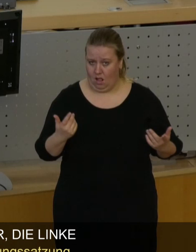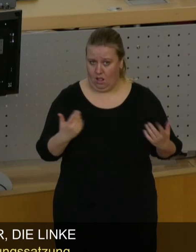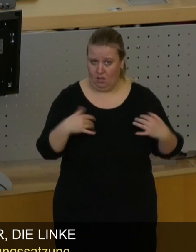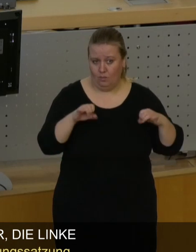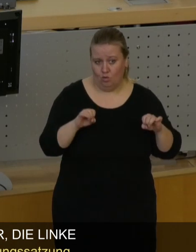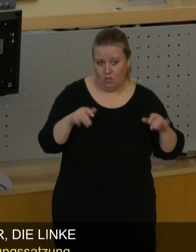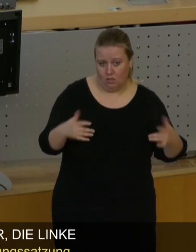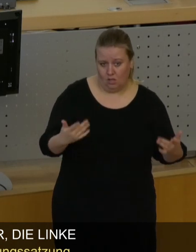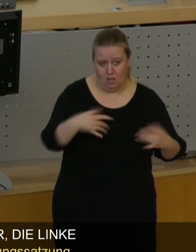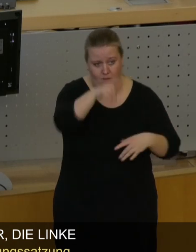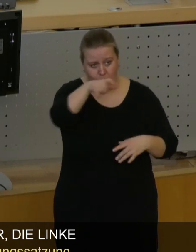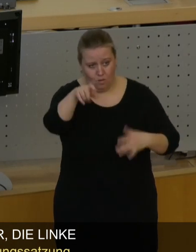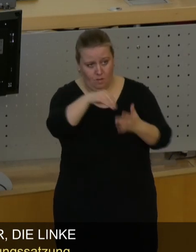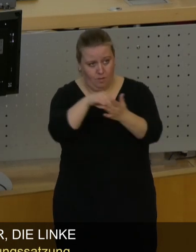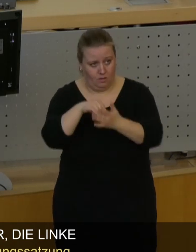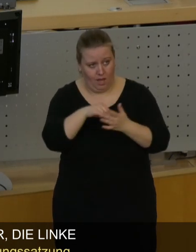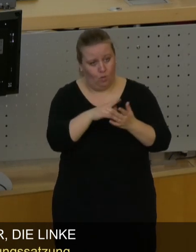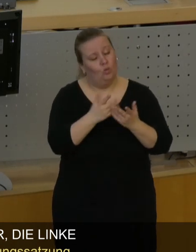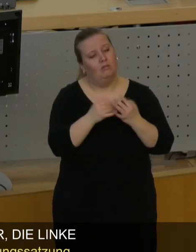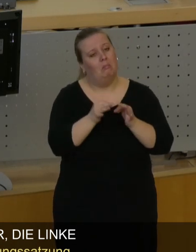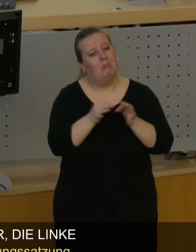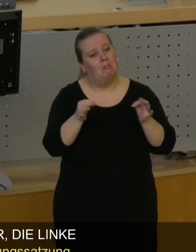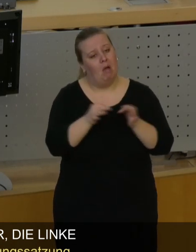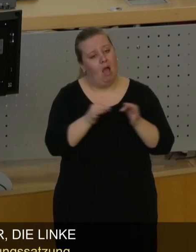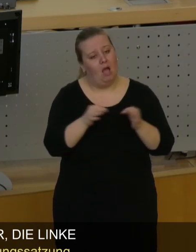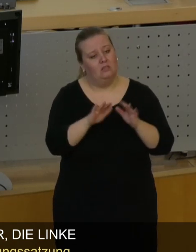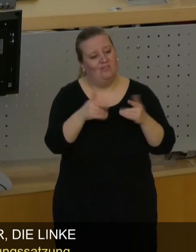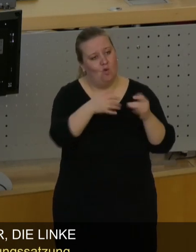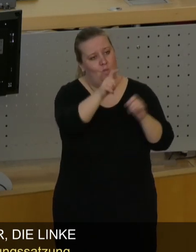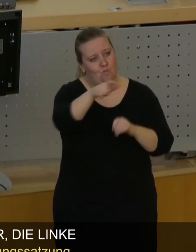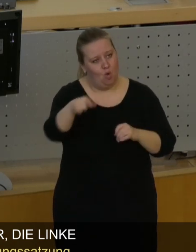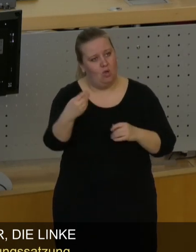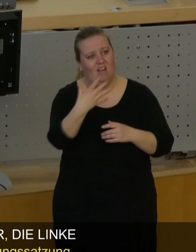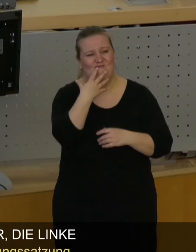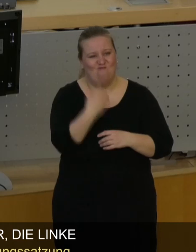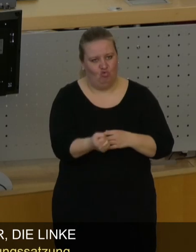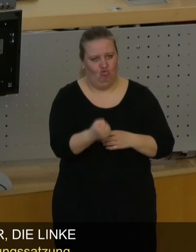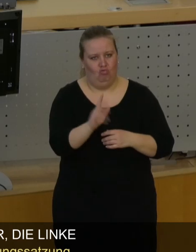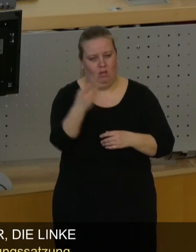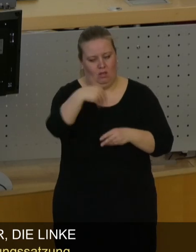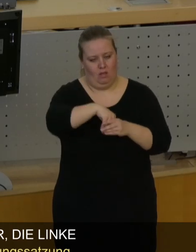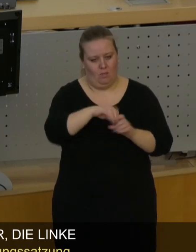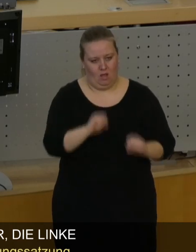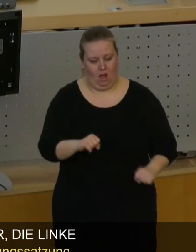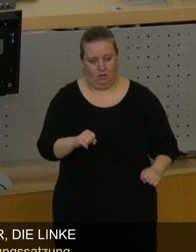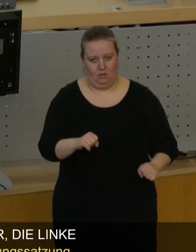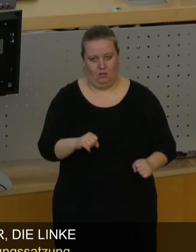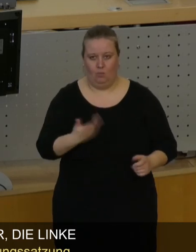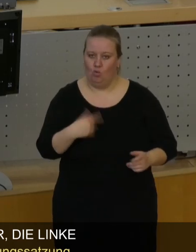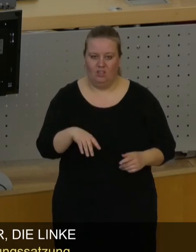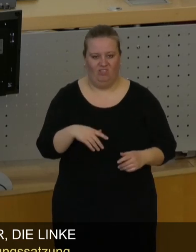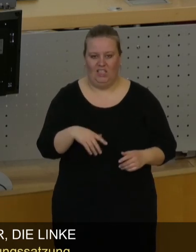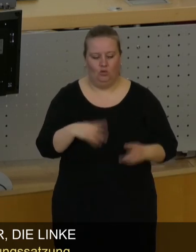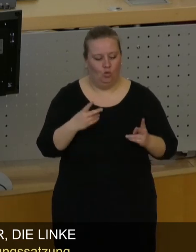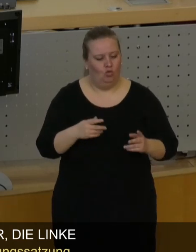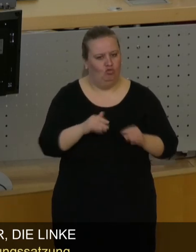ermöglichen Bürgerbeteiligung nach Maß, genau dort, wo die Bürgerinnen und Bürger es wollen. Wir haben eben kein bürokratisches